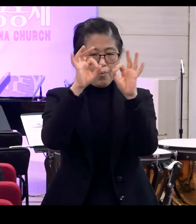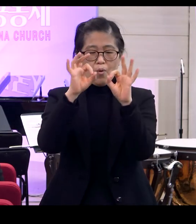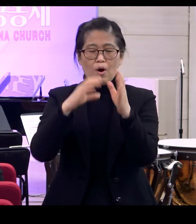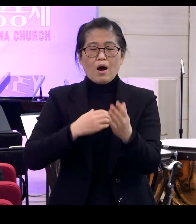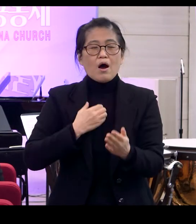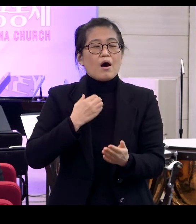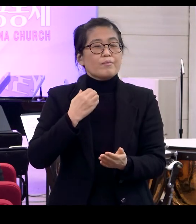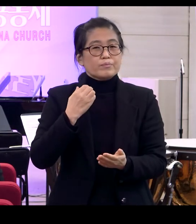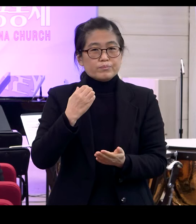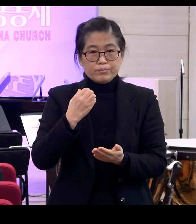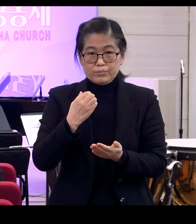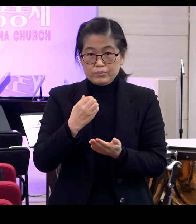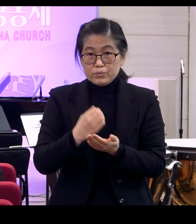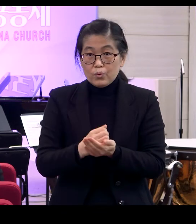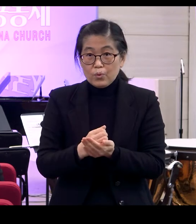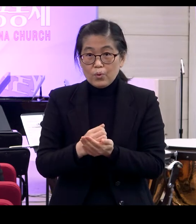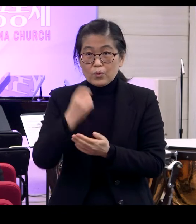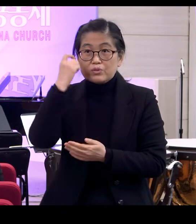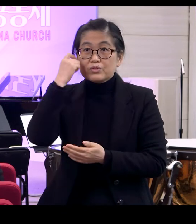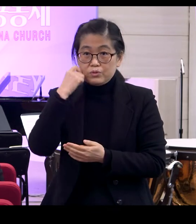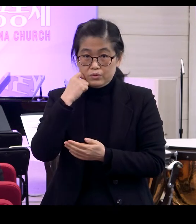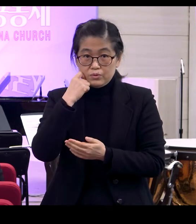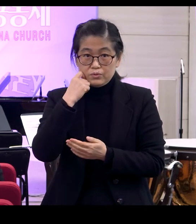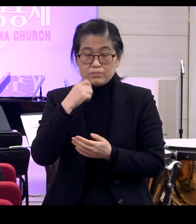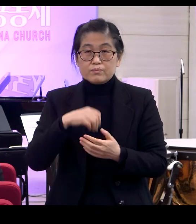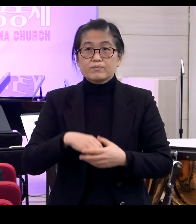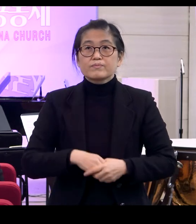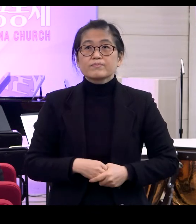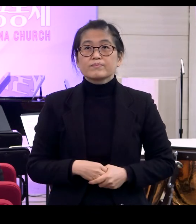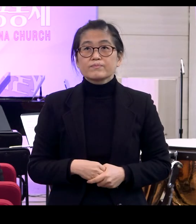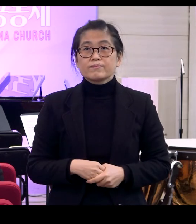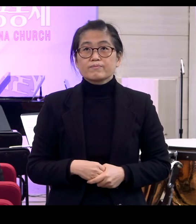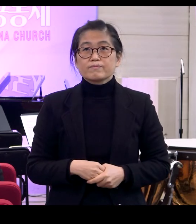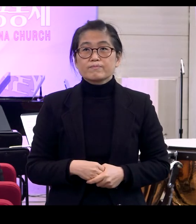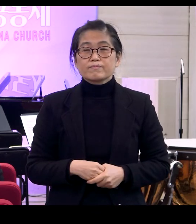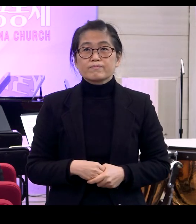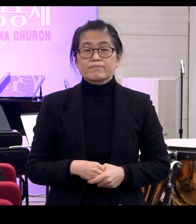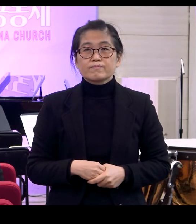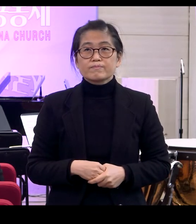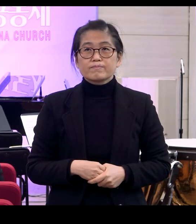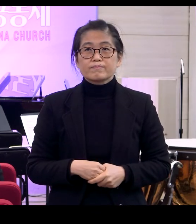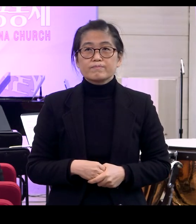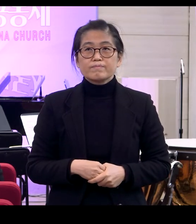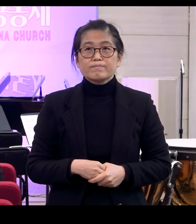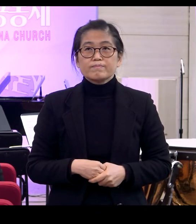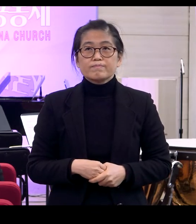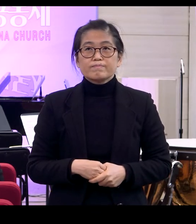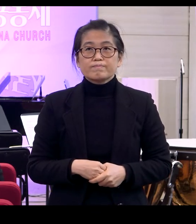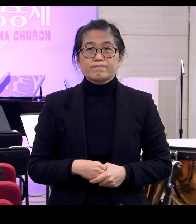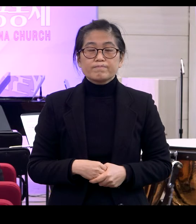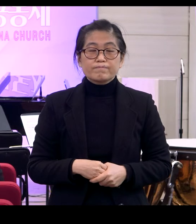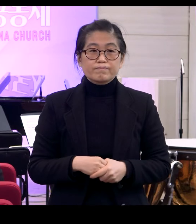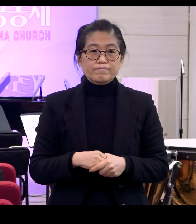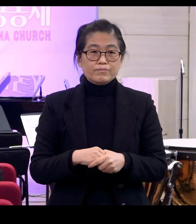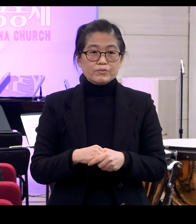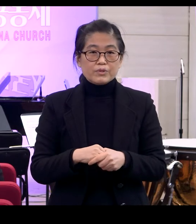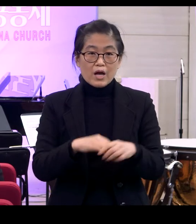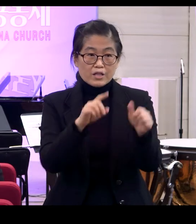예 참된 신앙의 사람들은요 하나님의 창조를 보면서 정말 감동한 사람들이었어요 성프란시스 같은